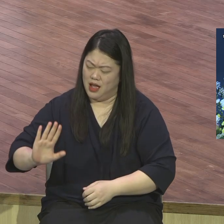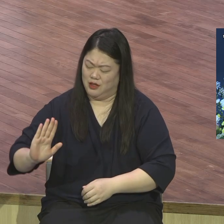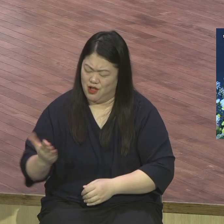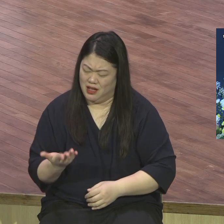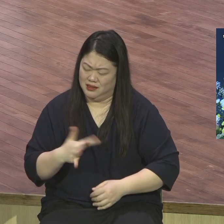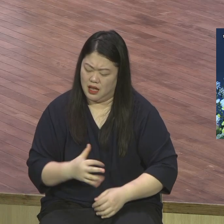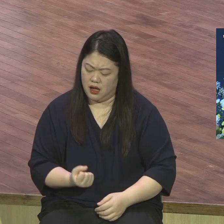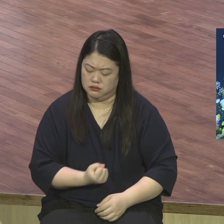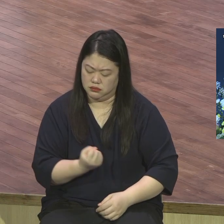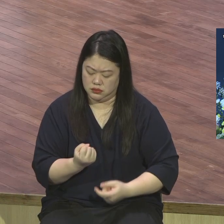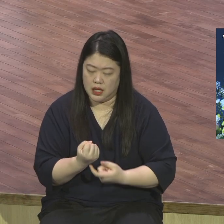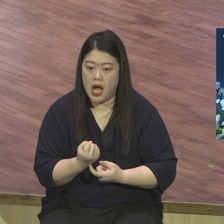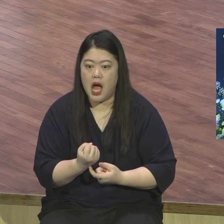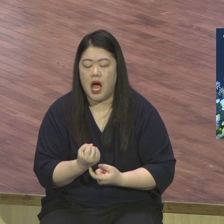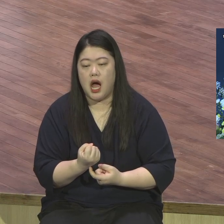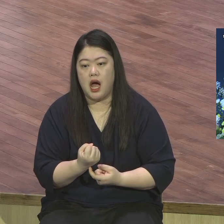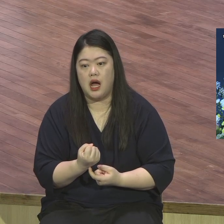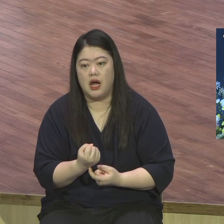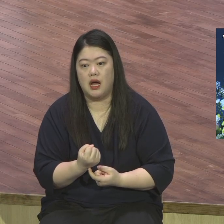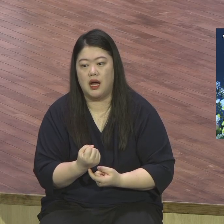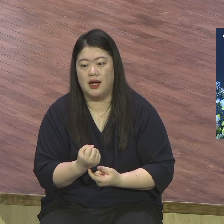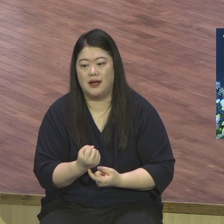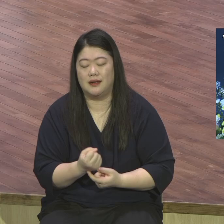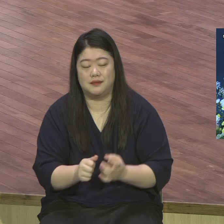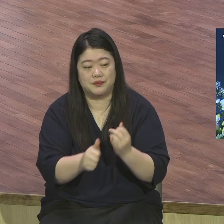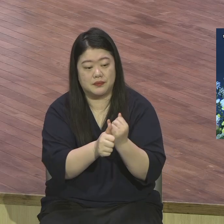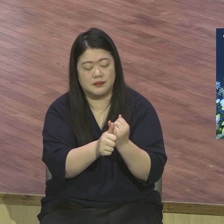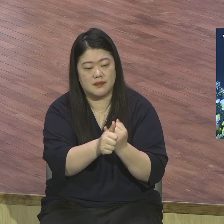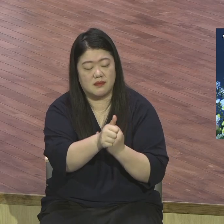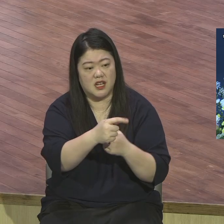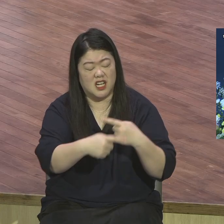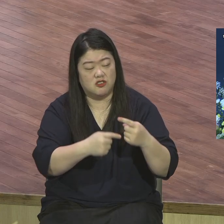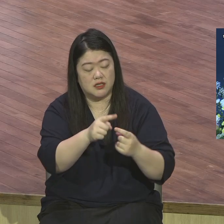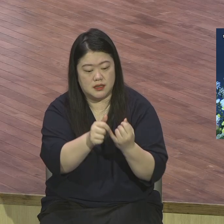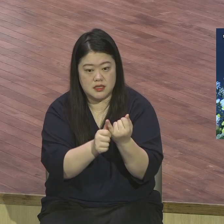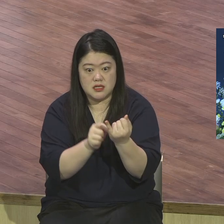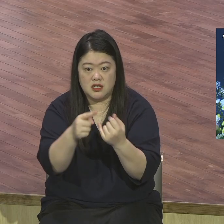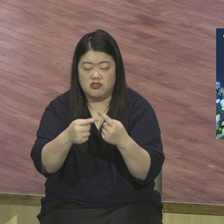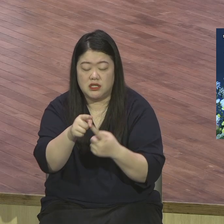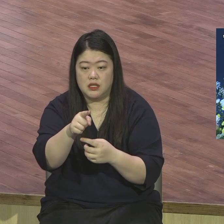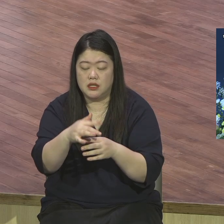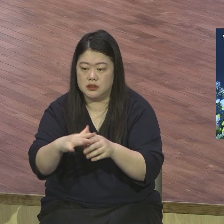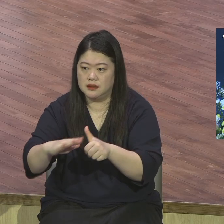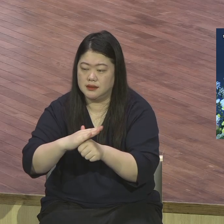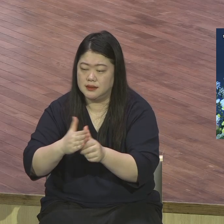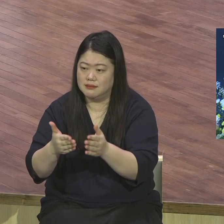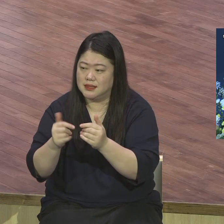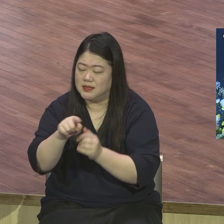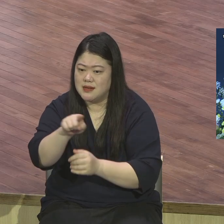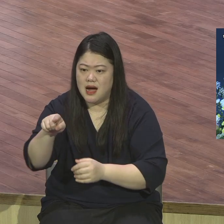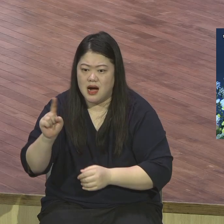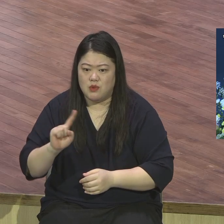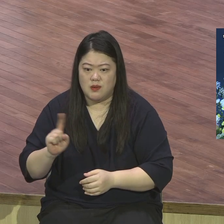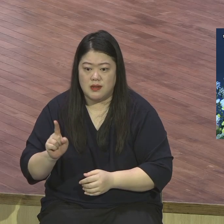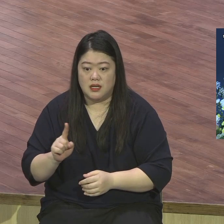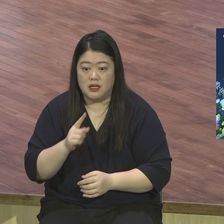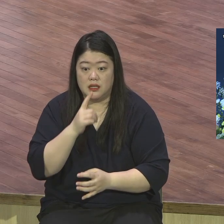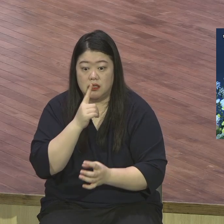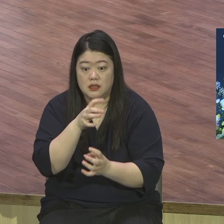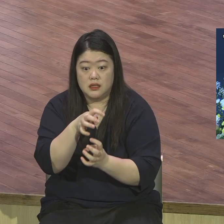때문에 아내 말 한마디 때문에 그 통역자 말 한마디 이렇게 내가 힘들어하구나 이거 아직도 내가 안 좋은 것 주여 나를